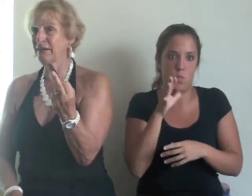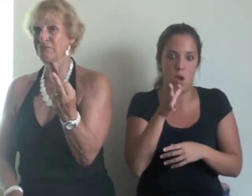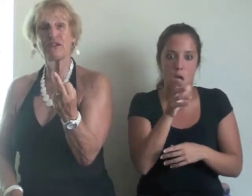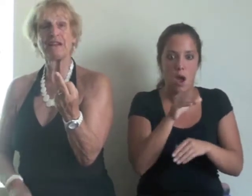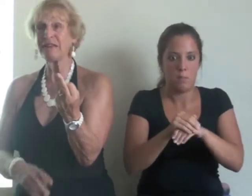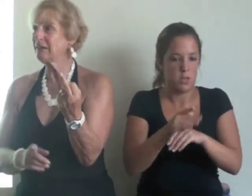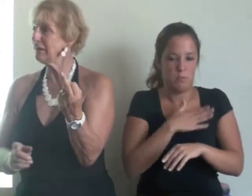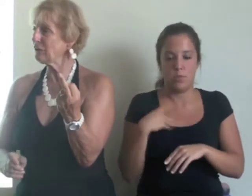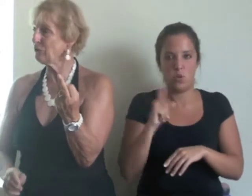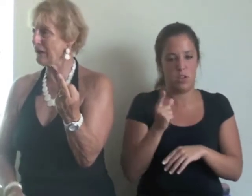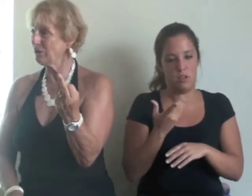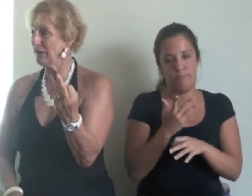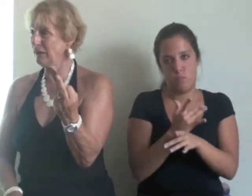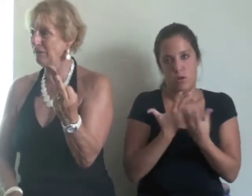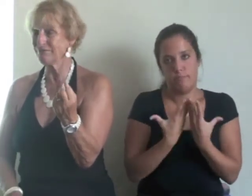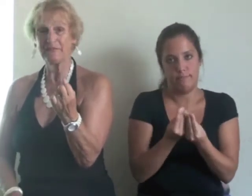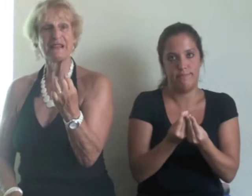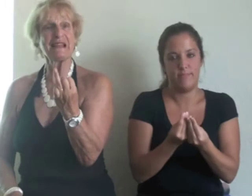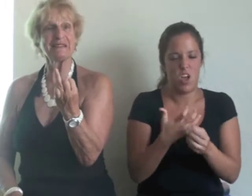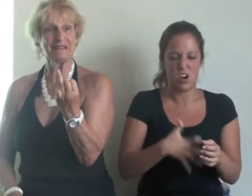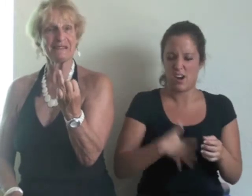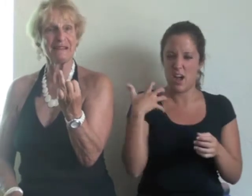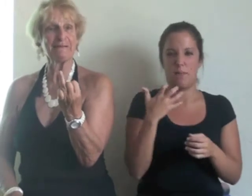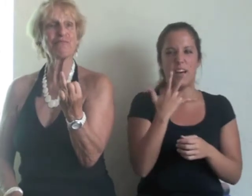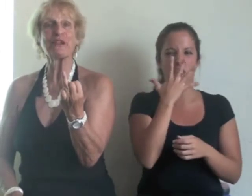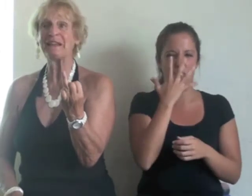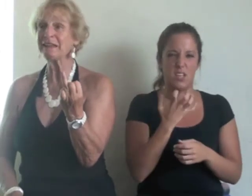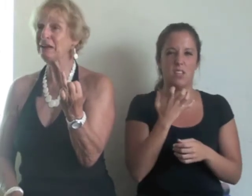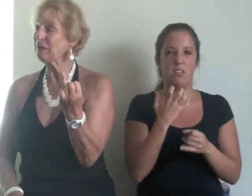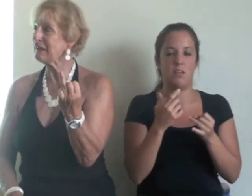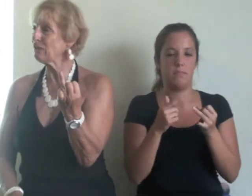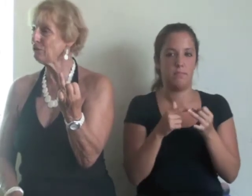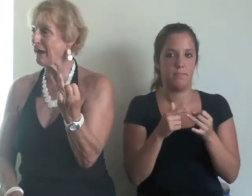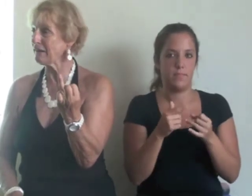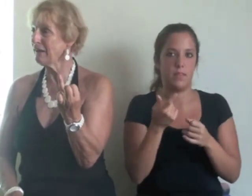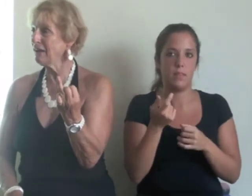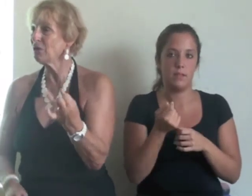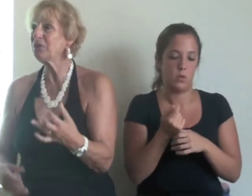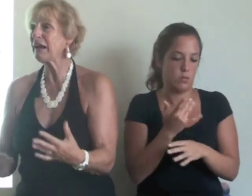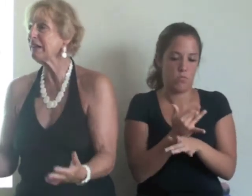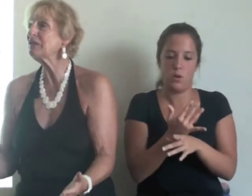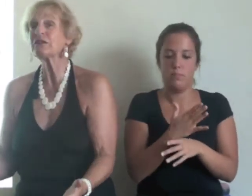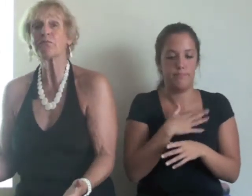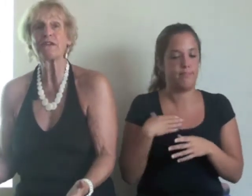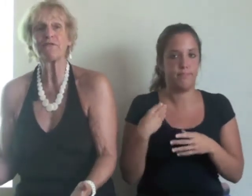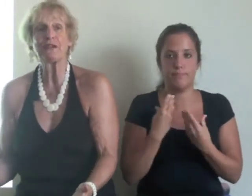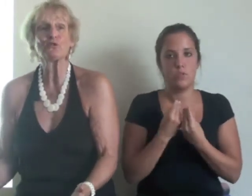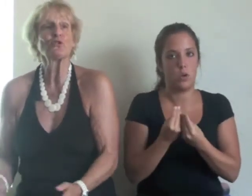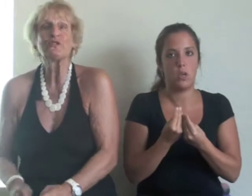porque nadie quiere jugar con él. Está triste porque nadie quiere jugar. Un diagnóstico perfecto. Yo no